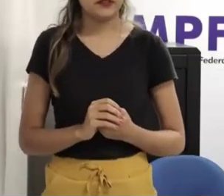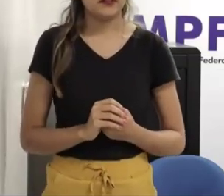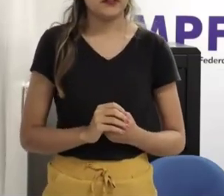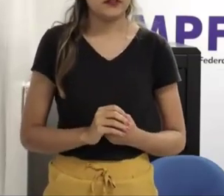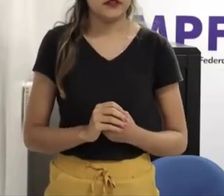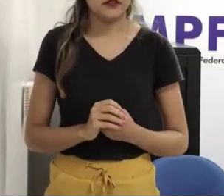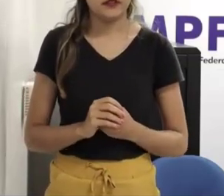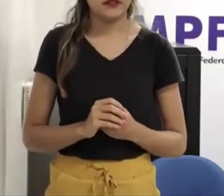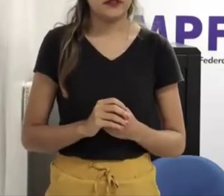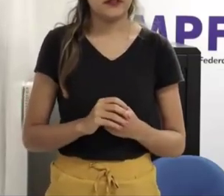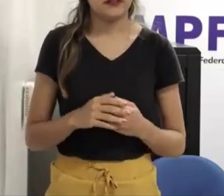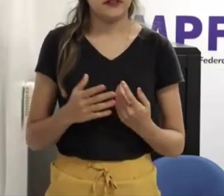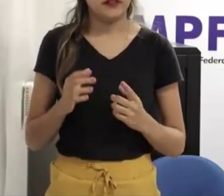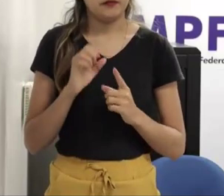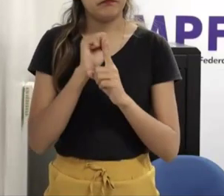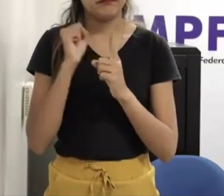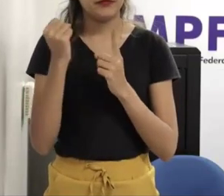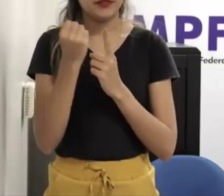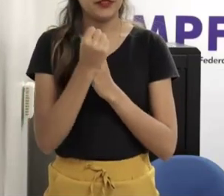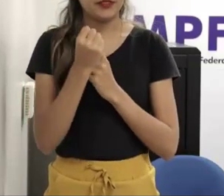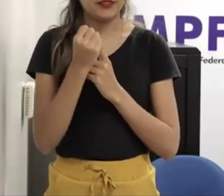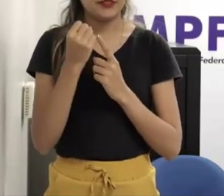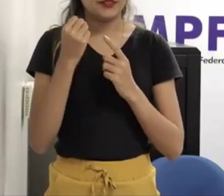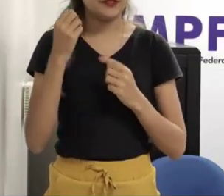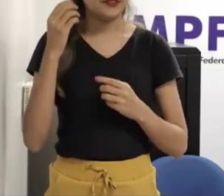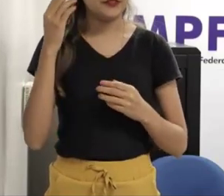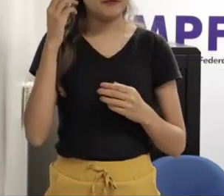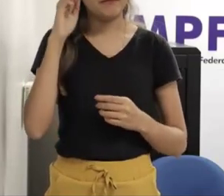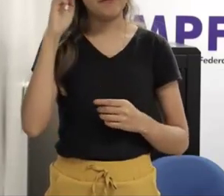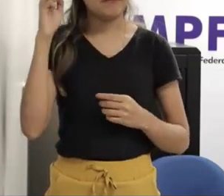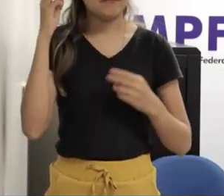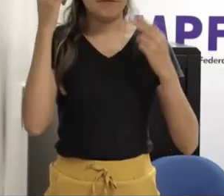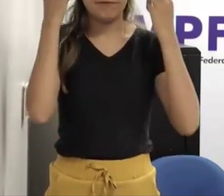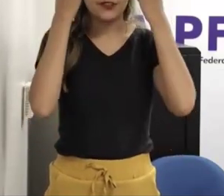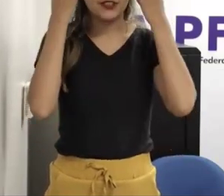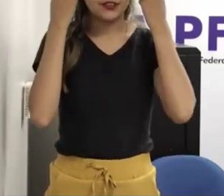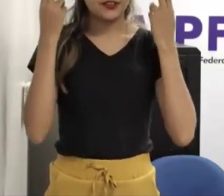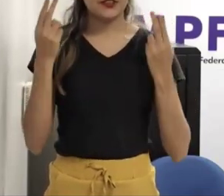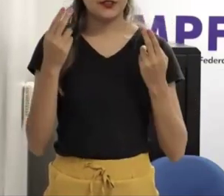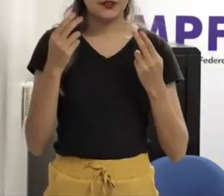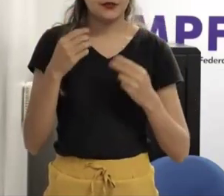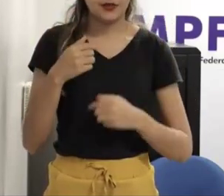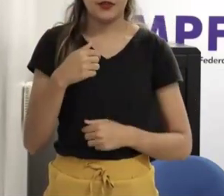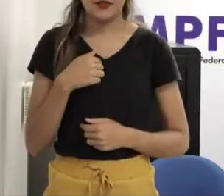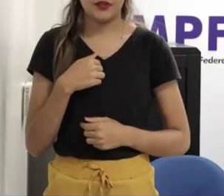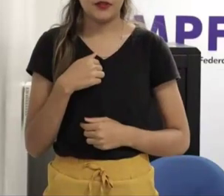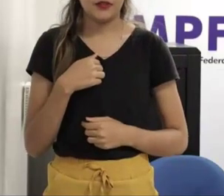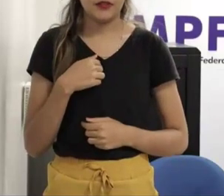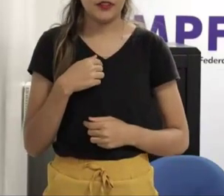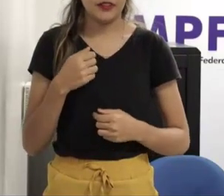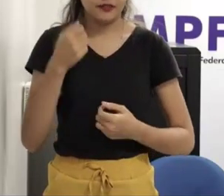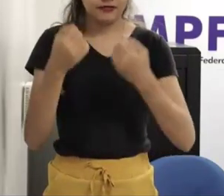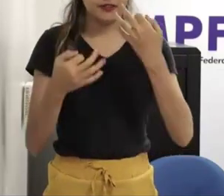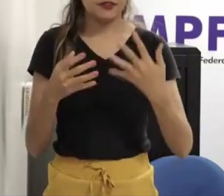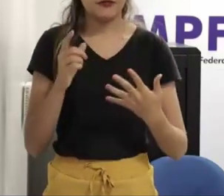no que falar nós estamos pensando ali no qual a resposta que eu vou dar e principalmente um